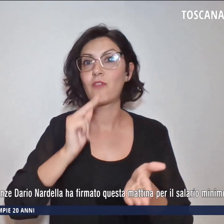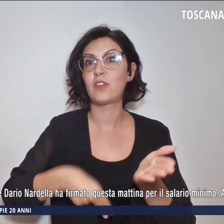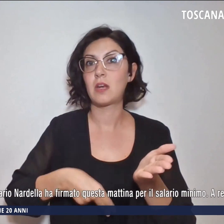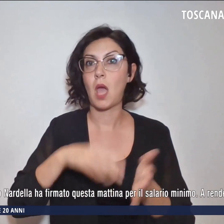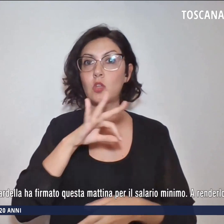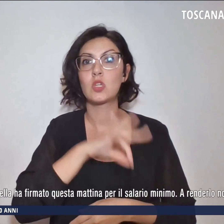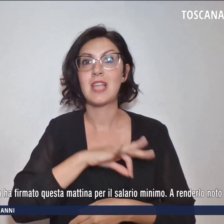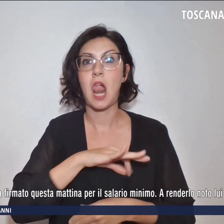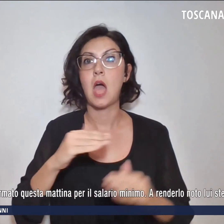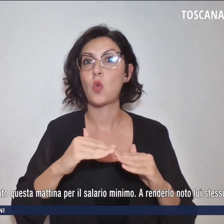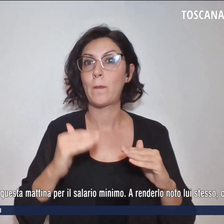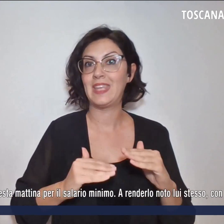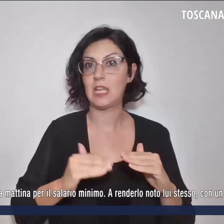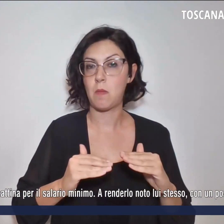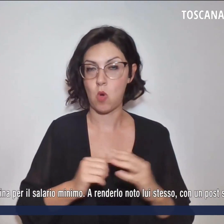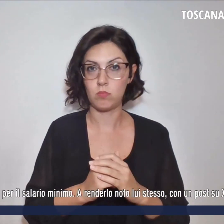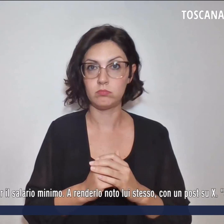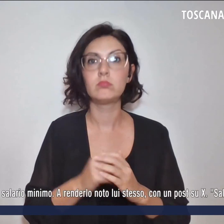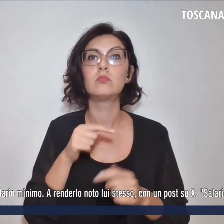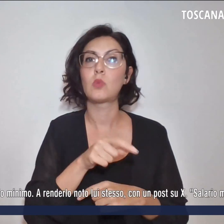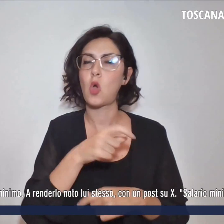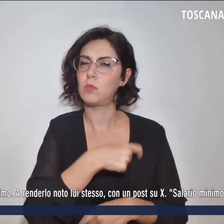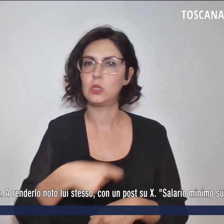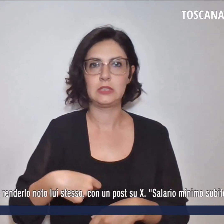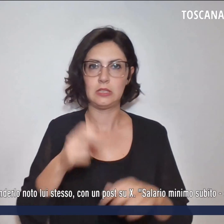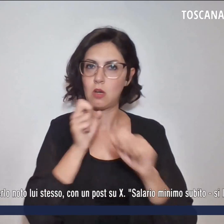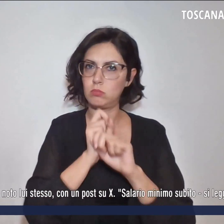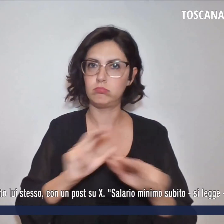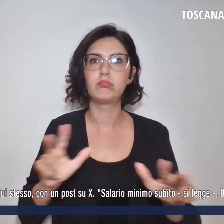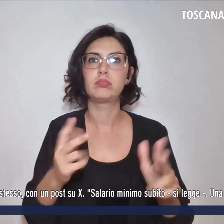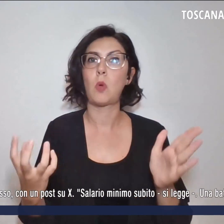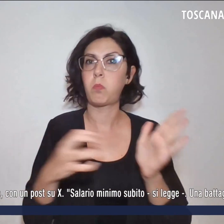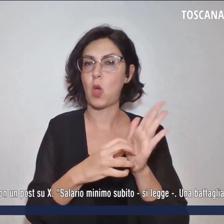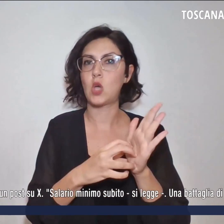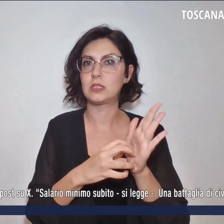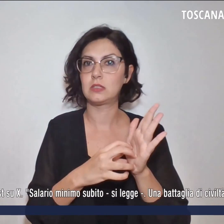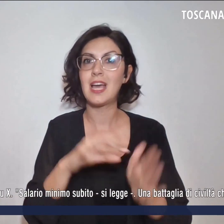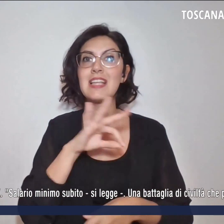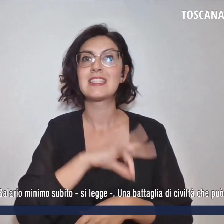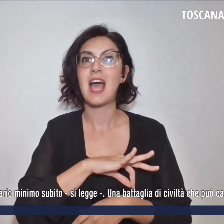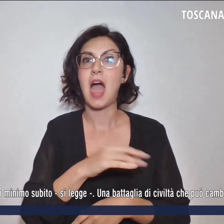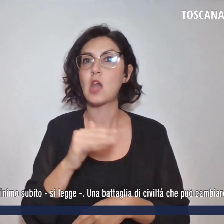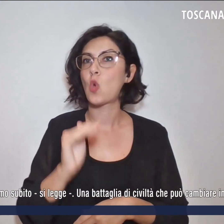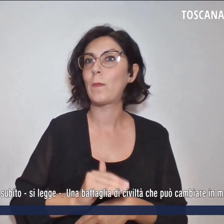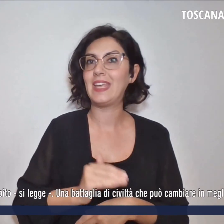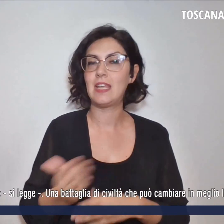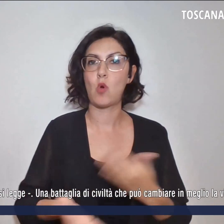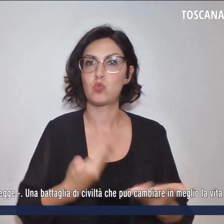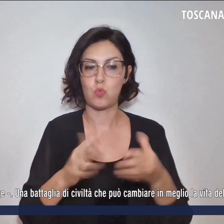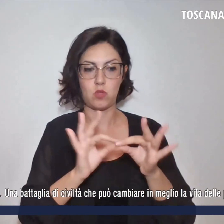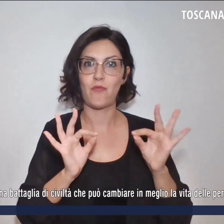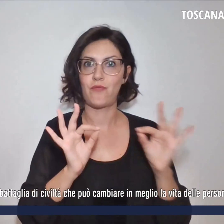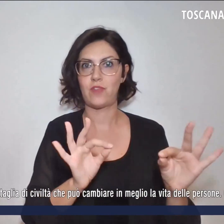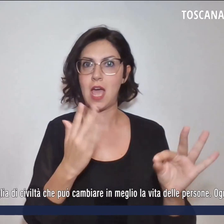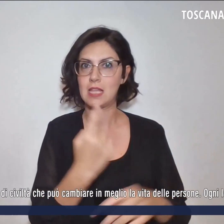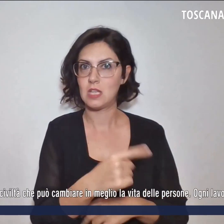renderlo noto lui stesso con un post salario minimo subito si legge una battaglia